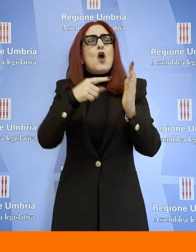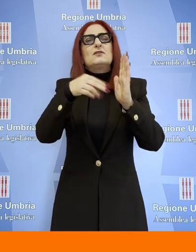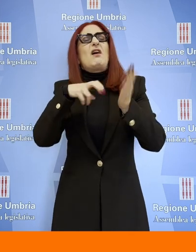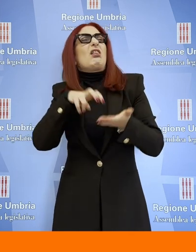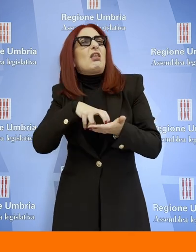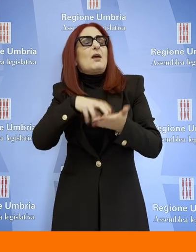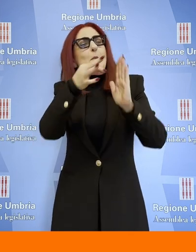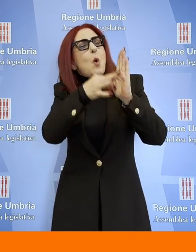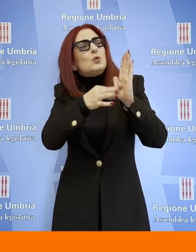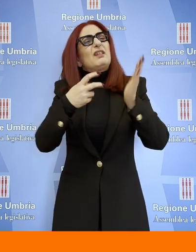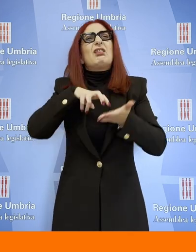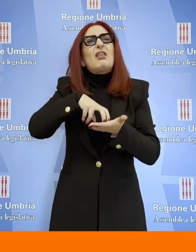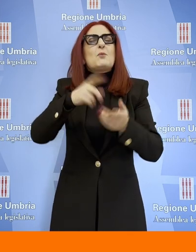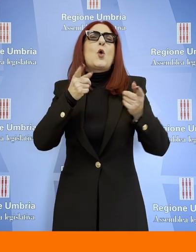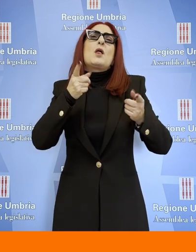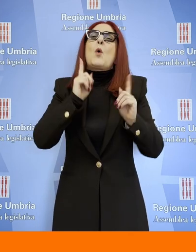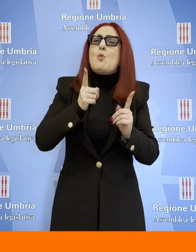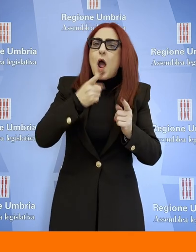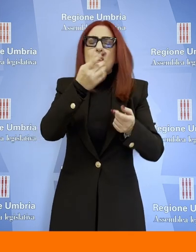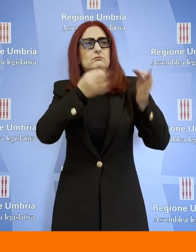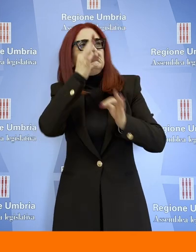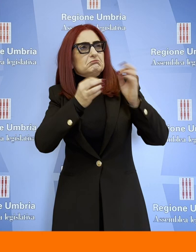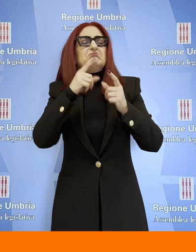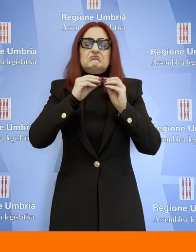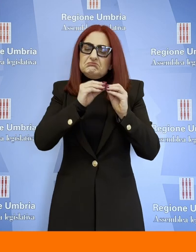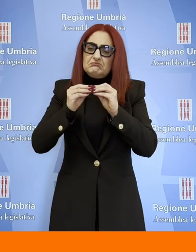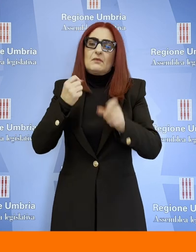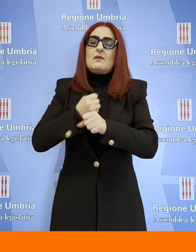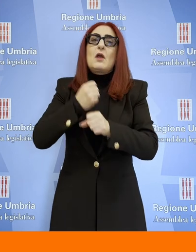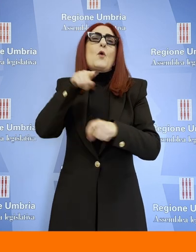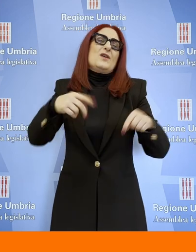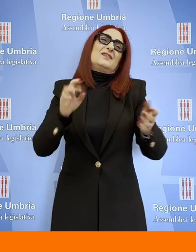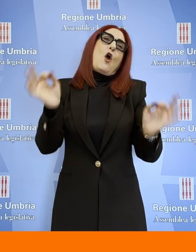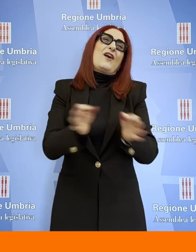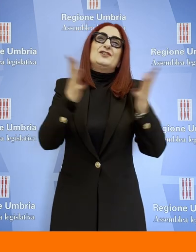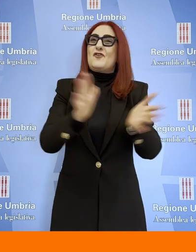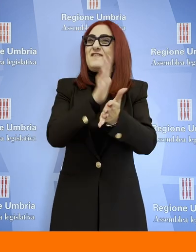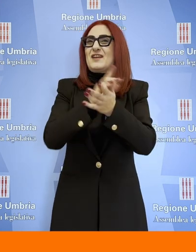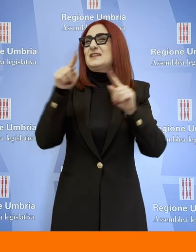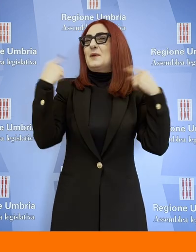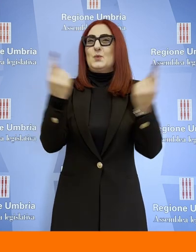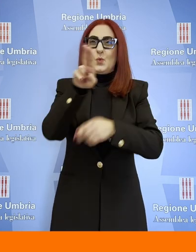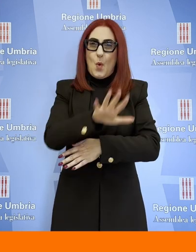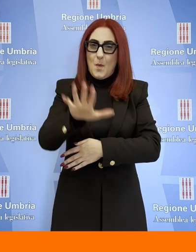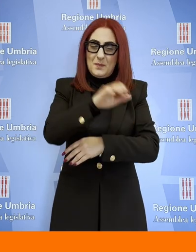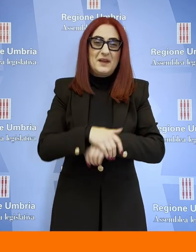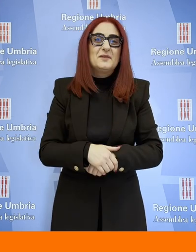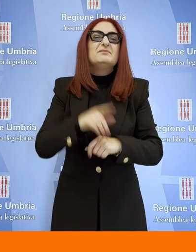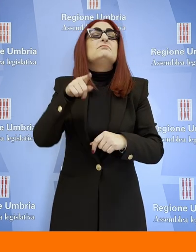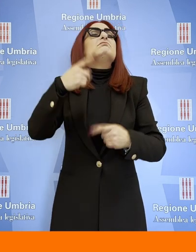devono godere tutti gli Umbri. Non di meno è stata la soddisfazione espressa dal Vice Presidente della Commissione, Andrea Fora.